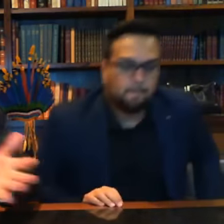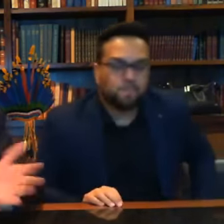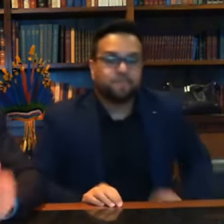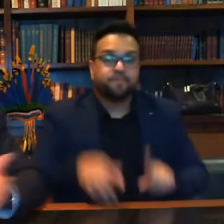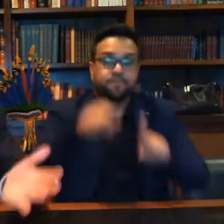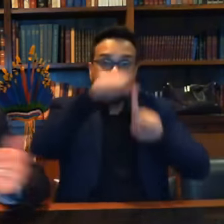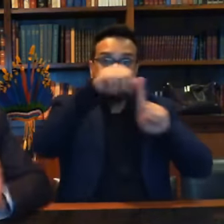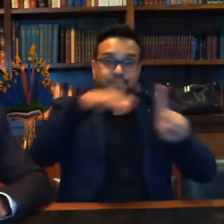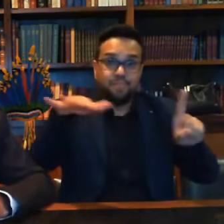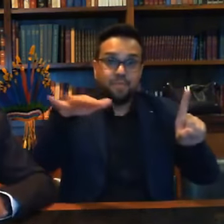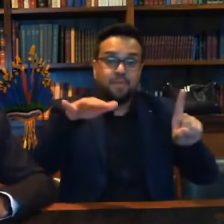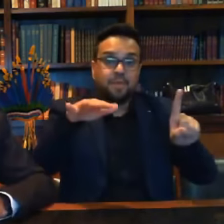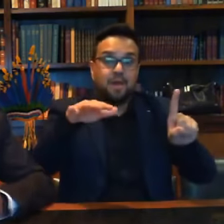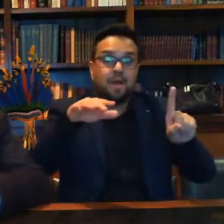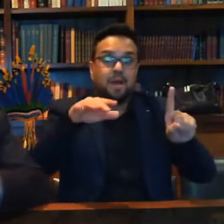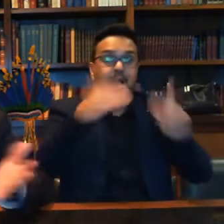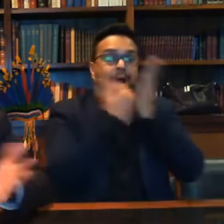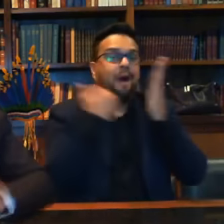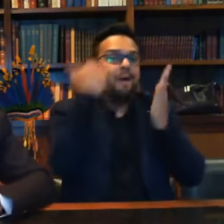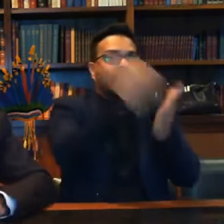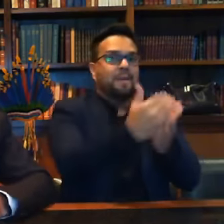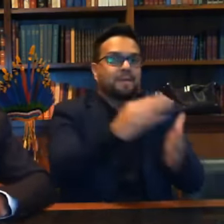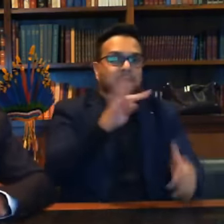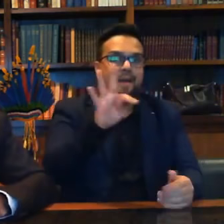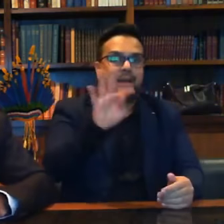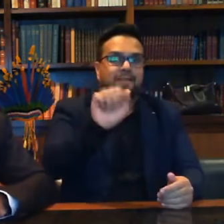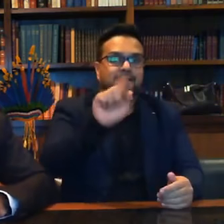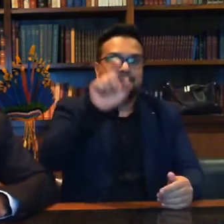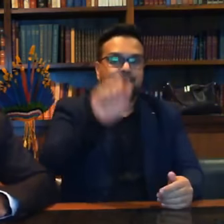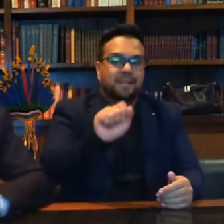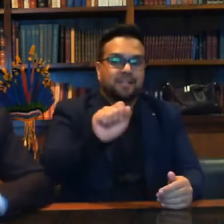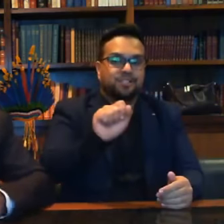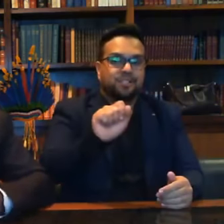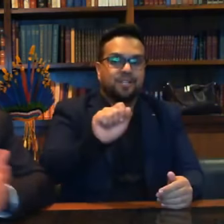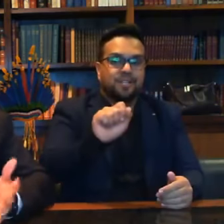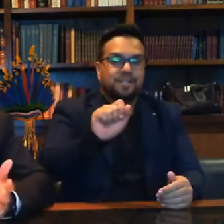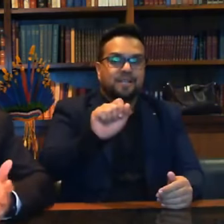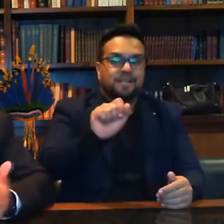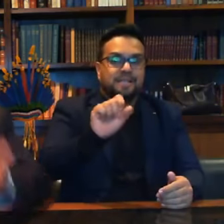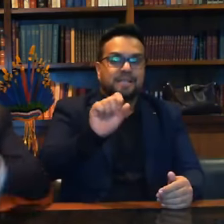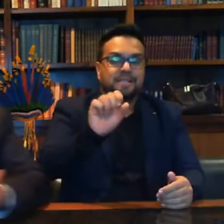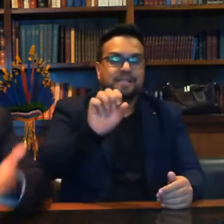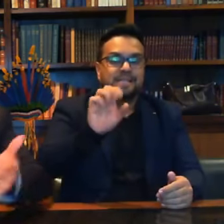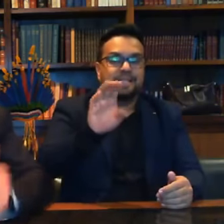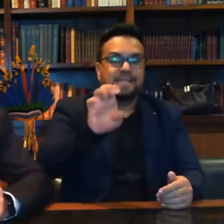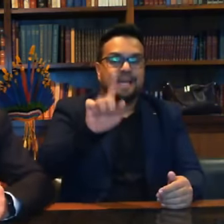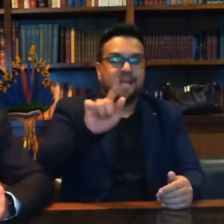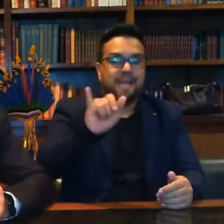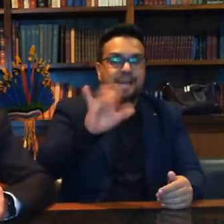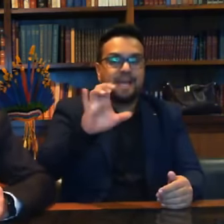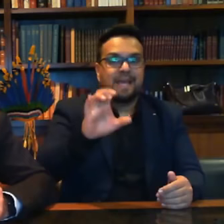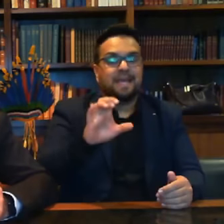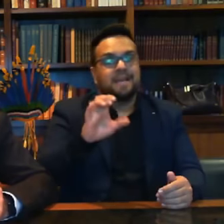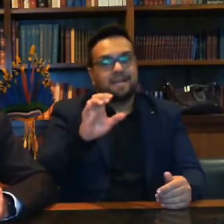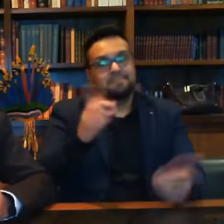Central é aumentar a taxa Selic, que está em 5,5%. É uma taxa baixíssima ainda, mas tem mais baixa.